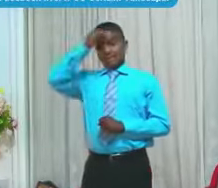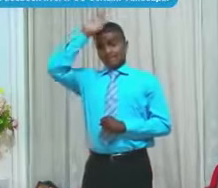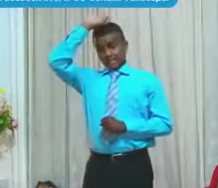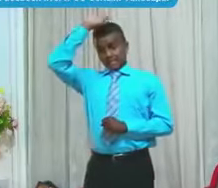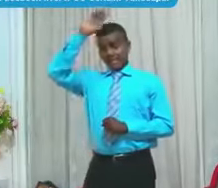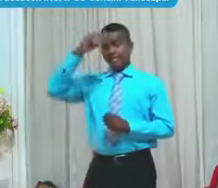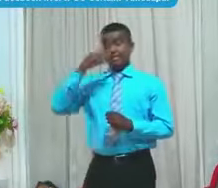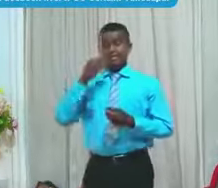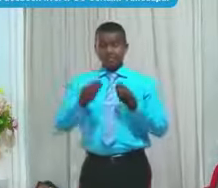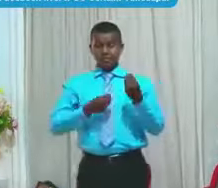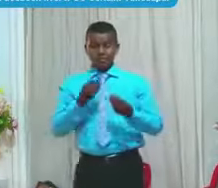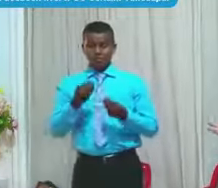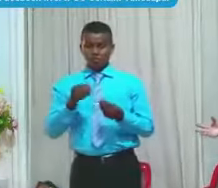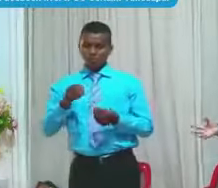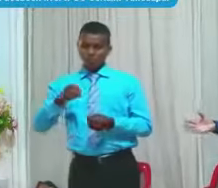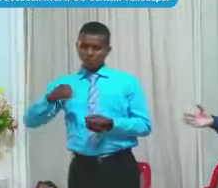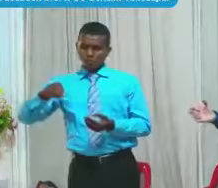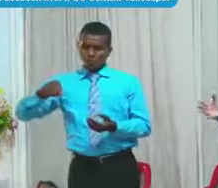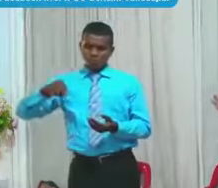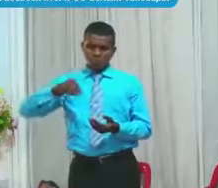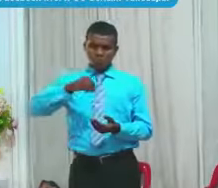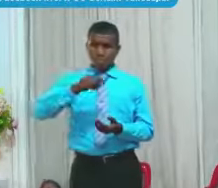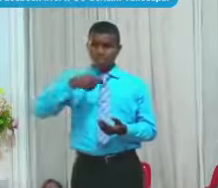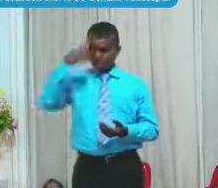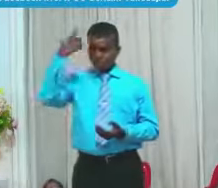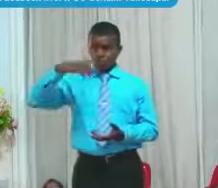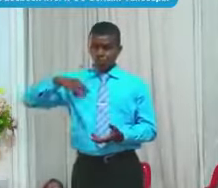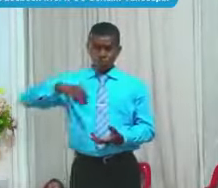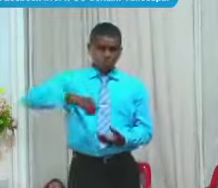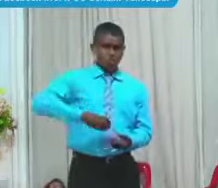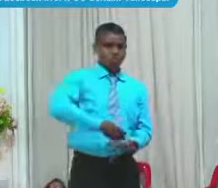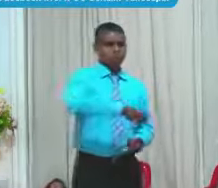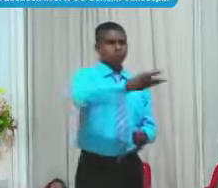blanco Y lo regó Alrededor de todo